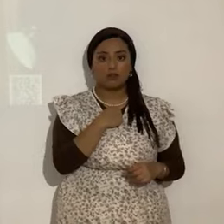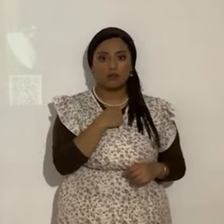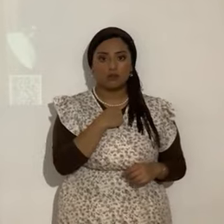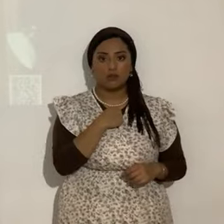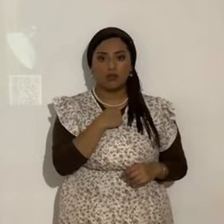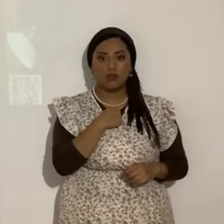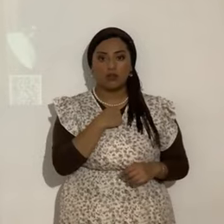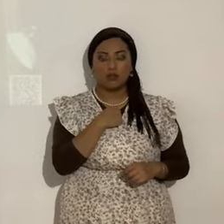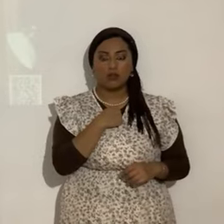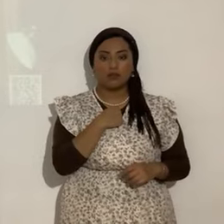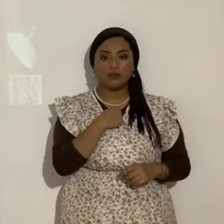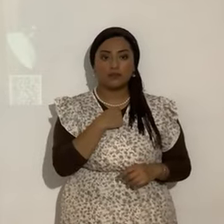Los que ya.